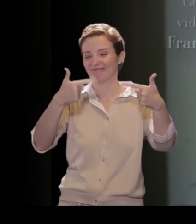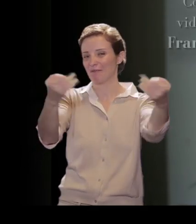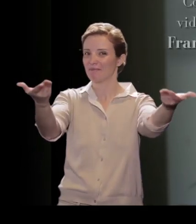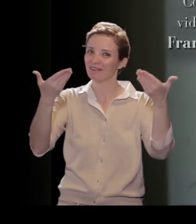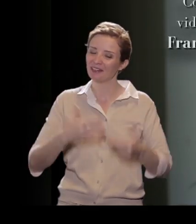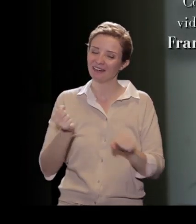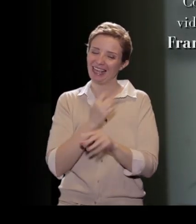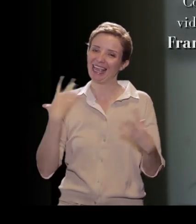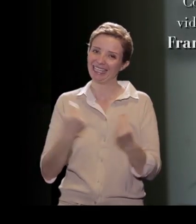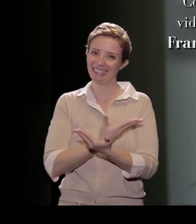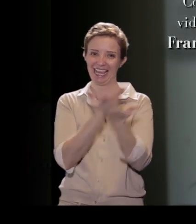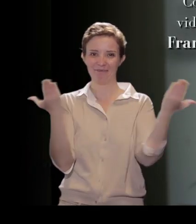voi. Grazie.